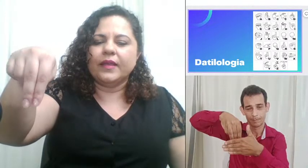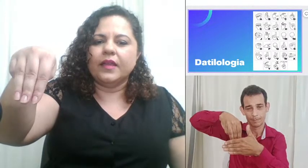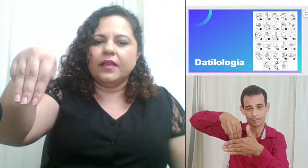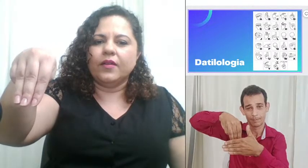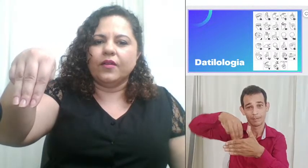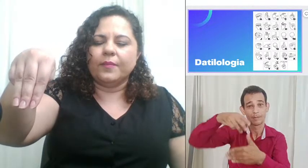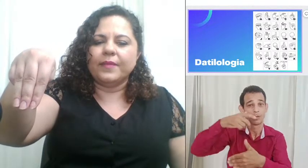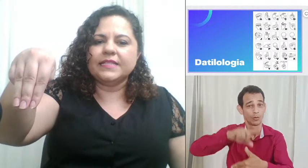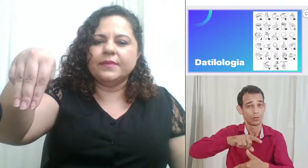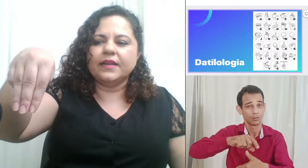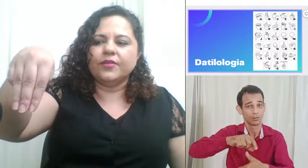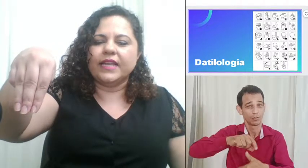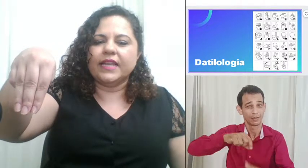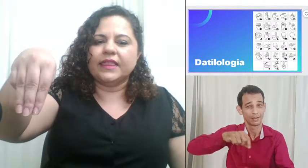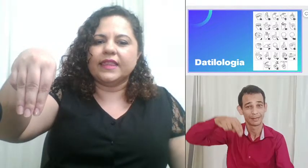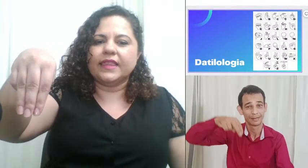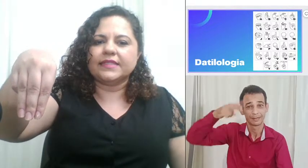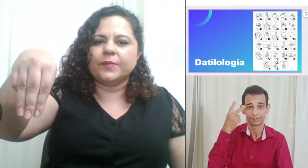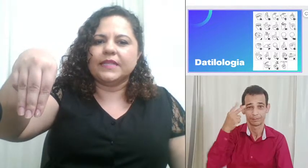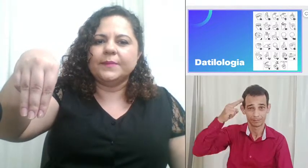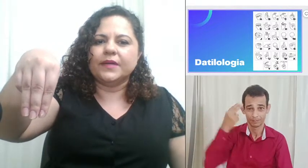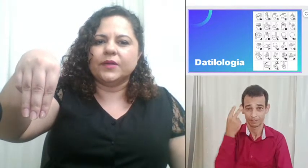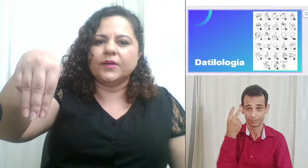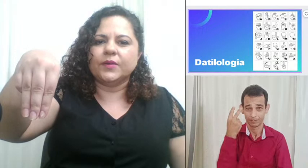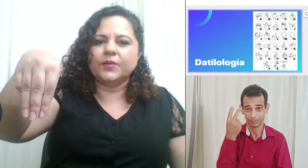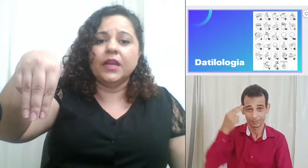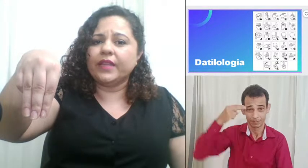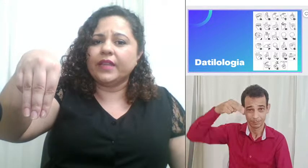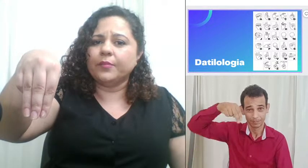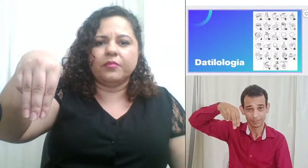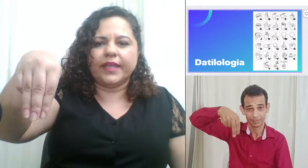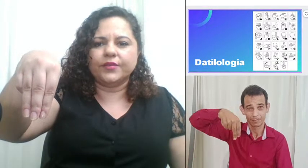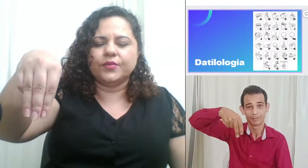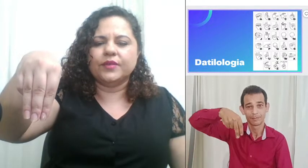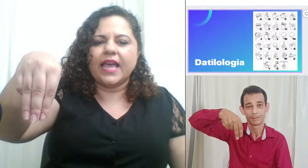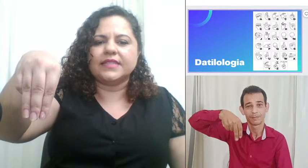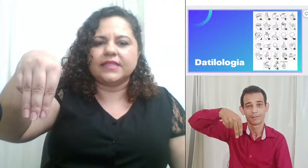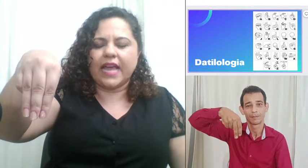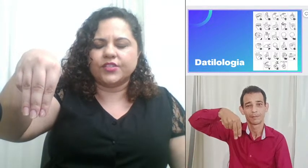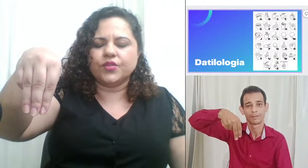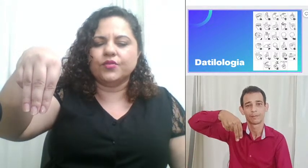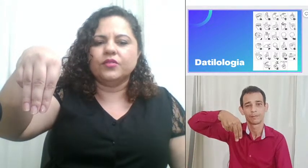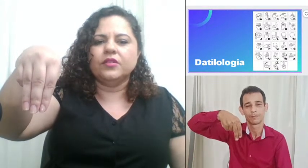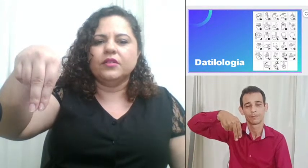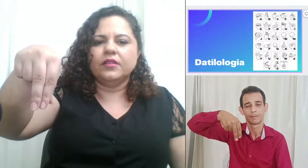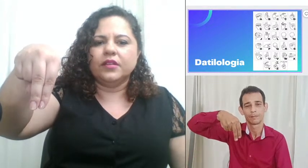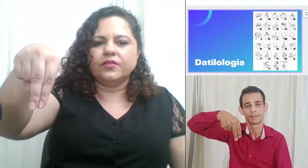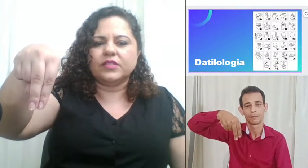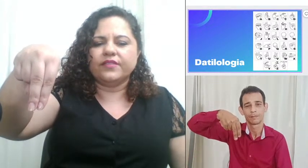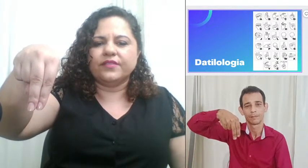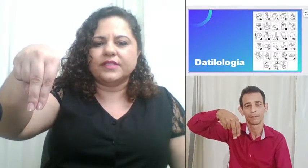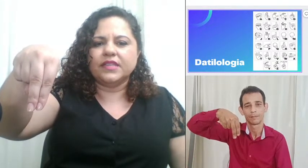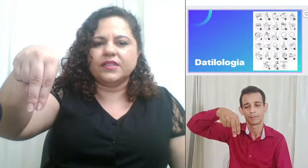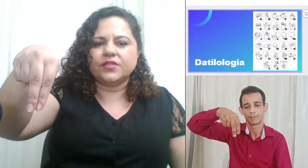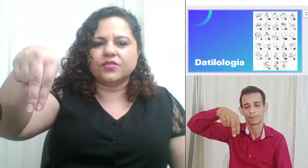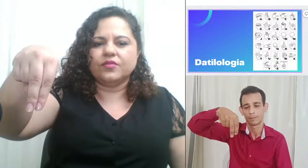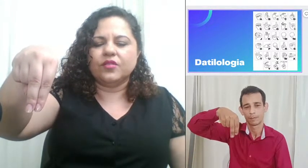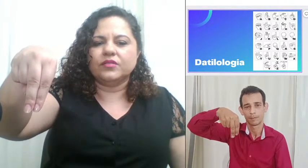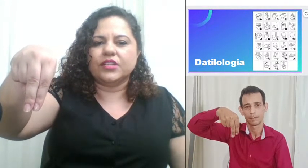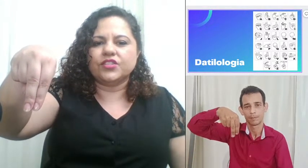ó mesma orientação da palma da mão não tem movimento é estático e você vai fazer isso deixar